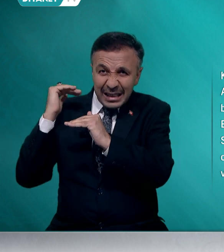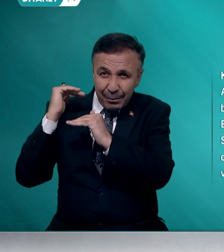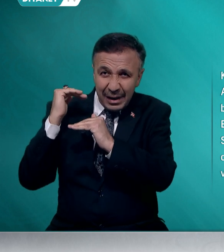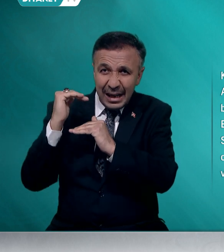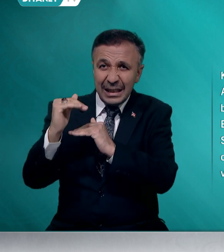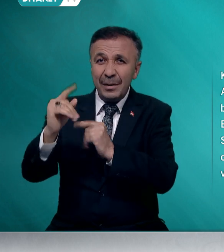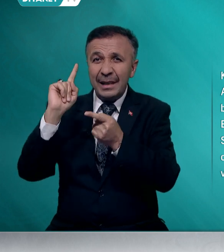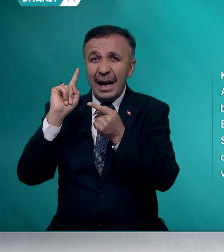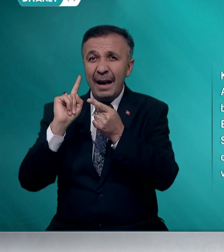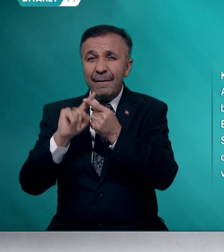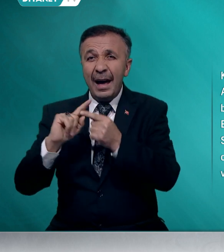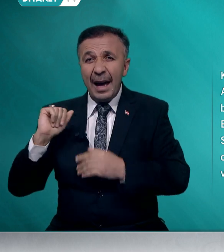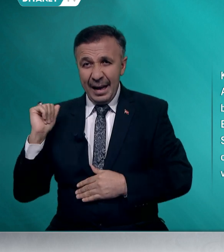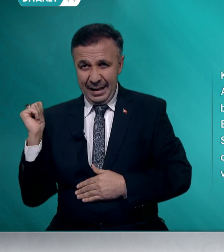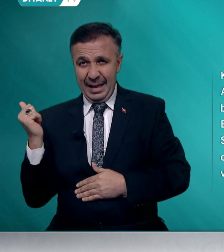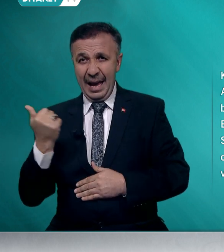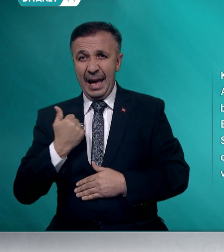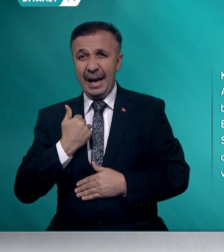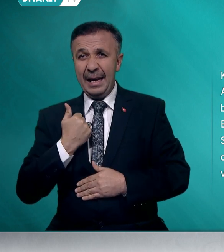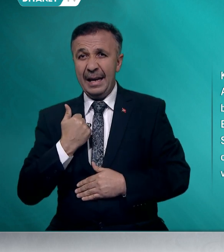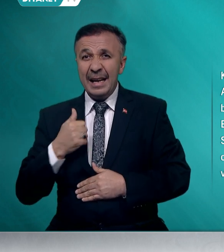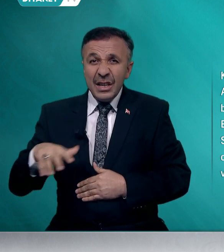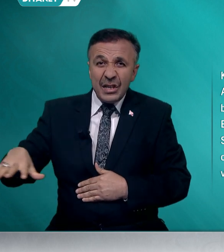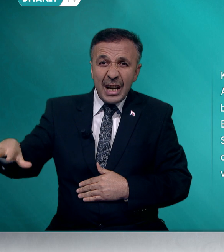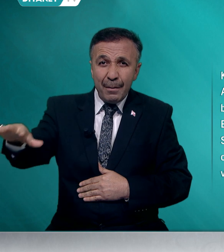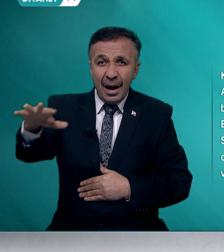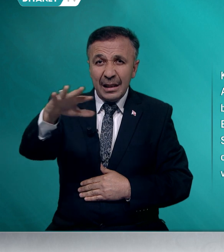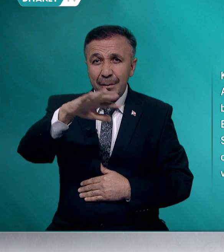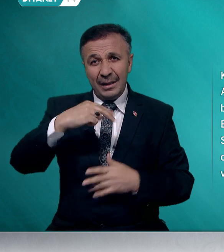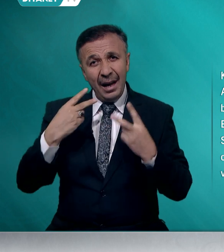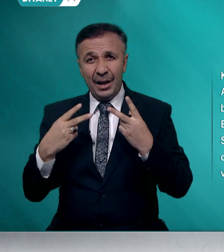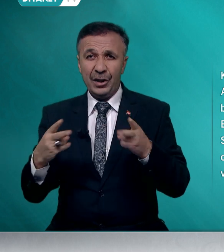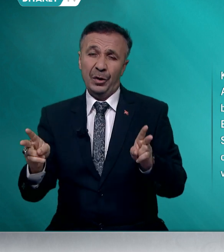milletimize ve değerli cemaatimize açılıyor.